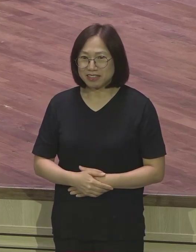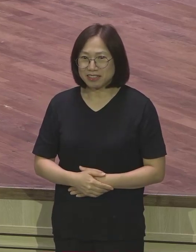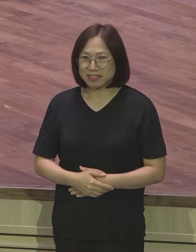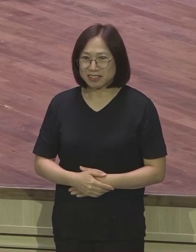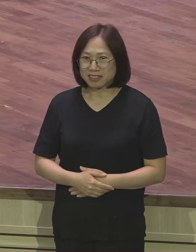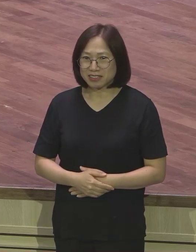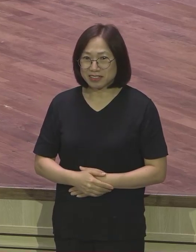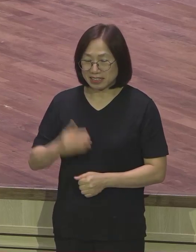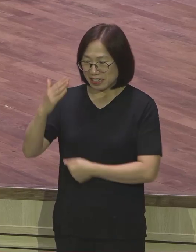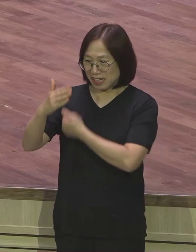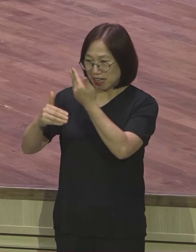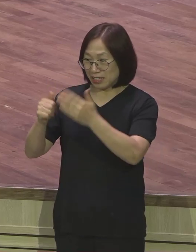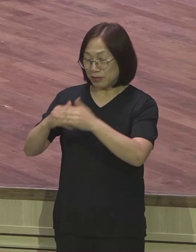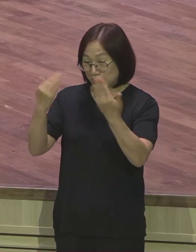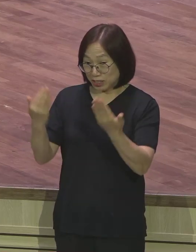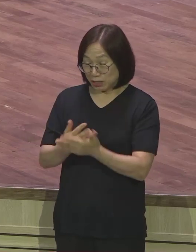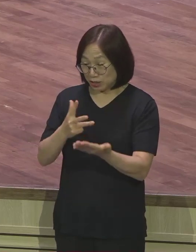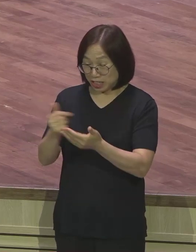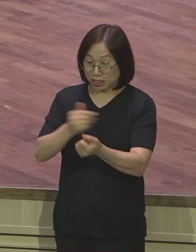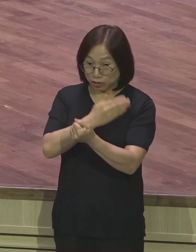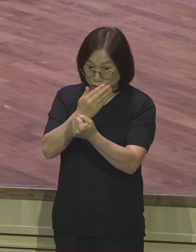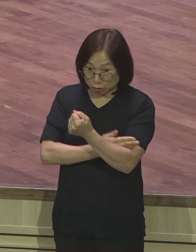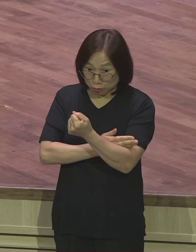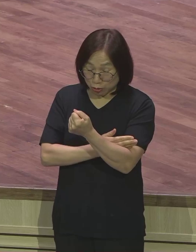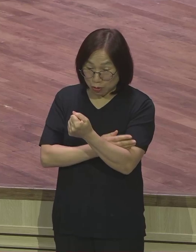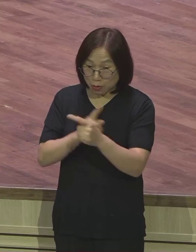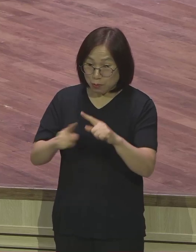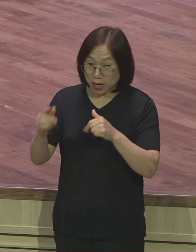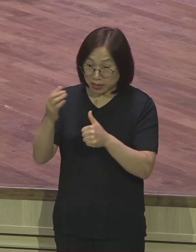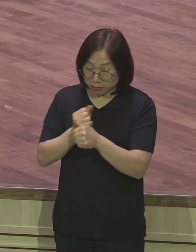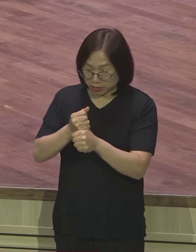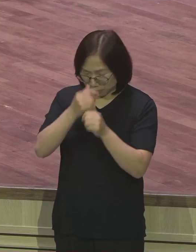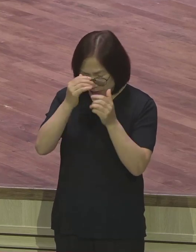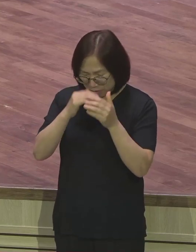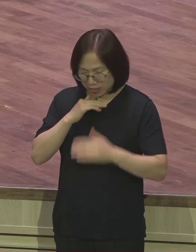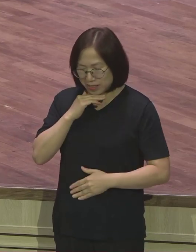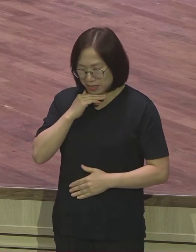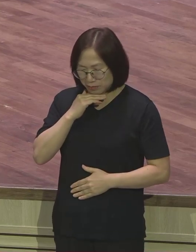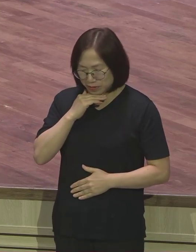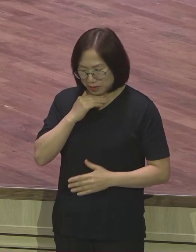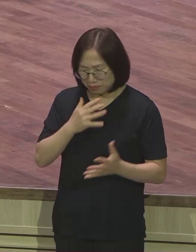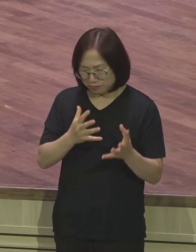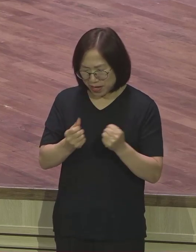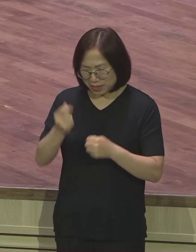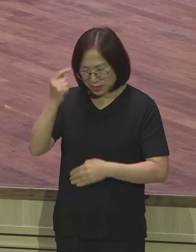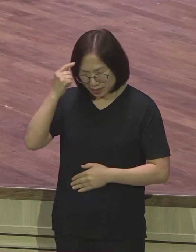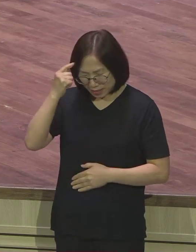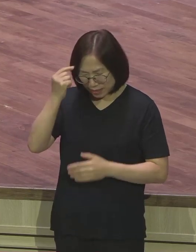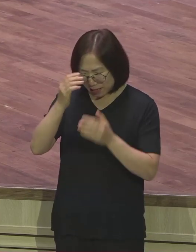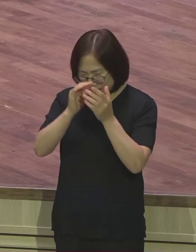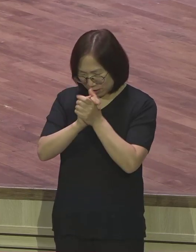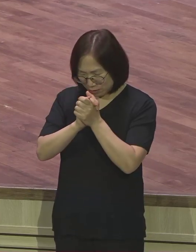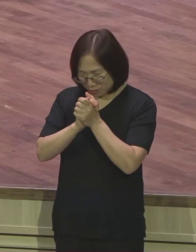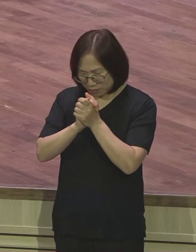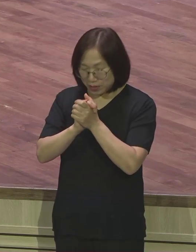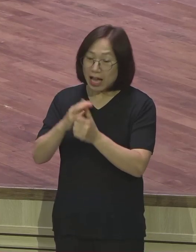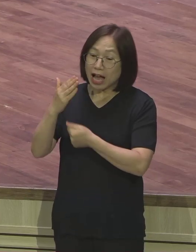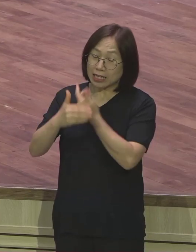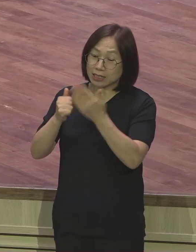하나님의 절대주권 제가 그 강단 말씀 붙잡고 기다리면서 많은 생각과 기도를 했습니다. 하나님 왜 이런 상황인가 도대체